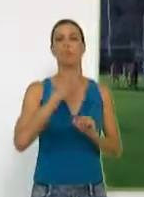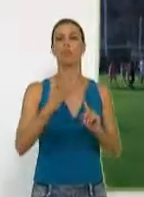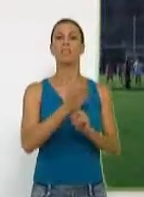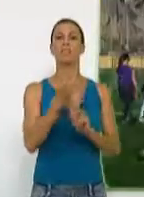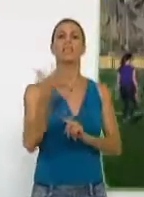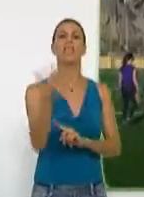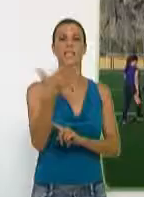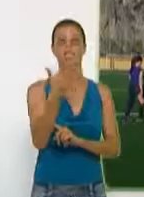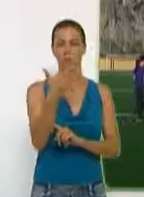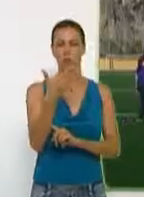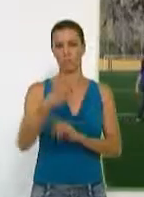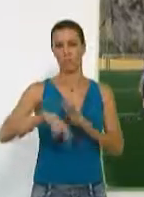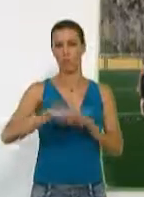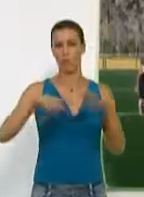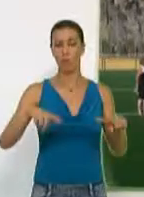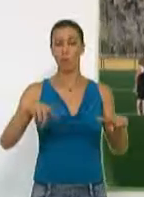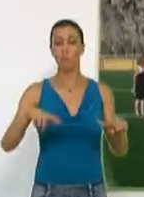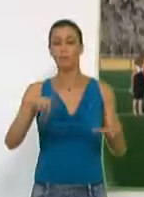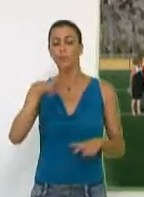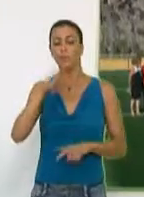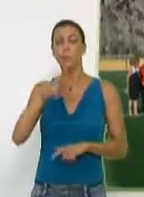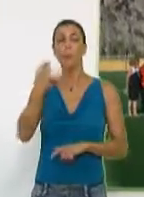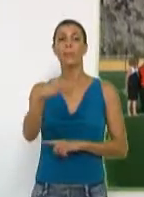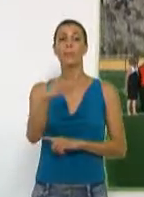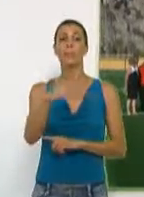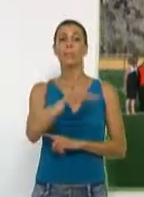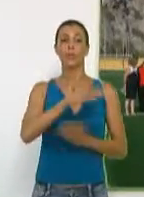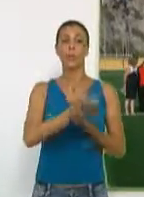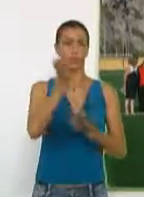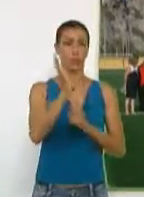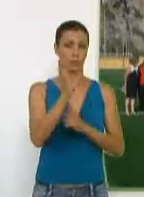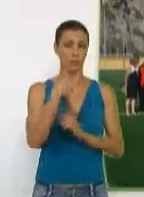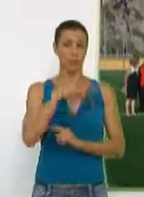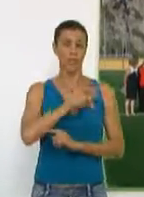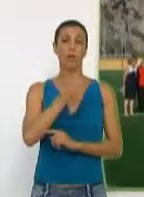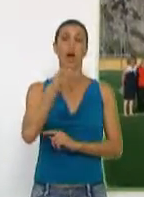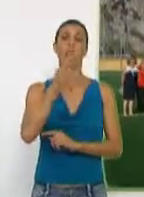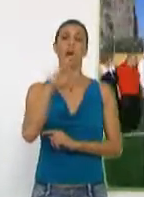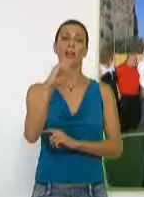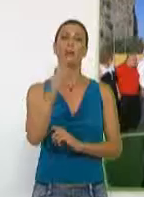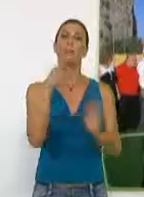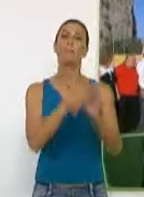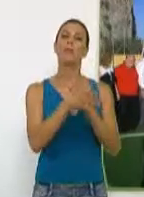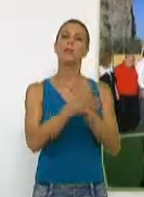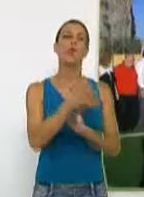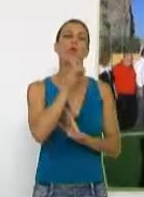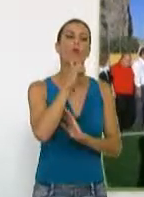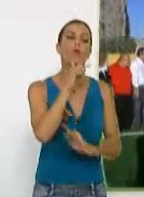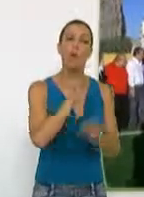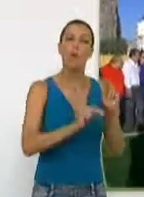un quinto. Por su parte, la presidenta de la entidad local de Carchuna-Calahonda, Concepción Abarca, explicó en qué ha consistido